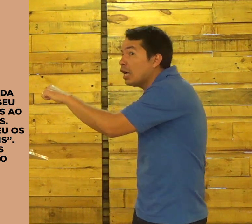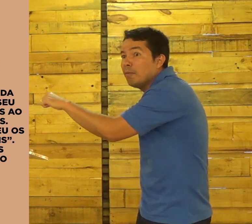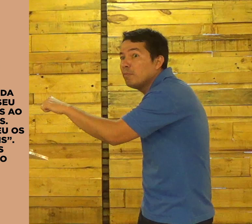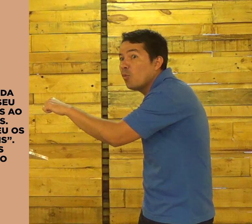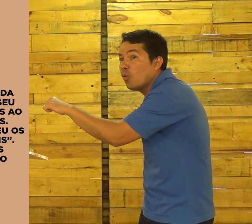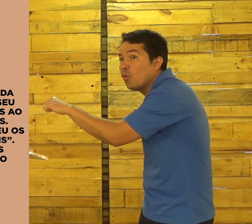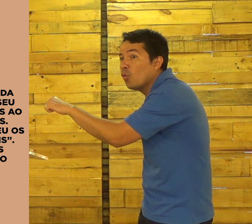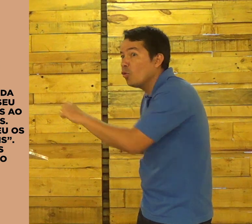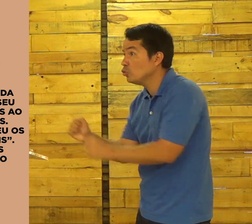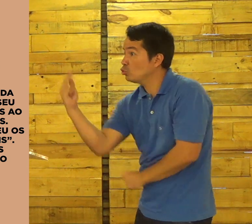chama.